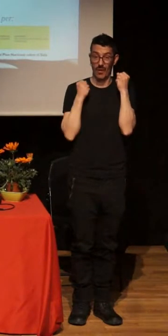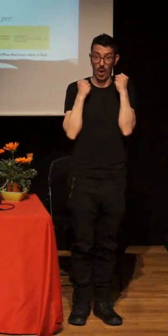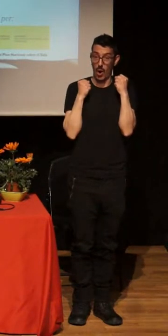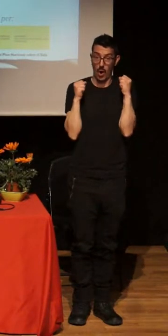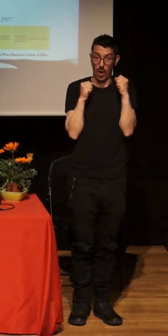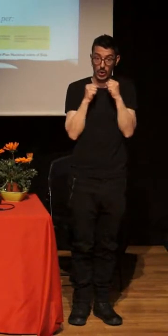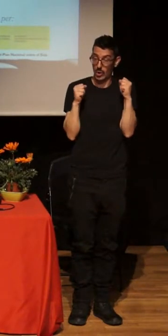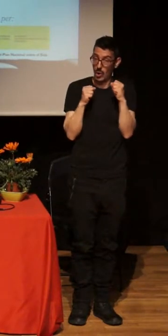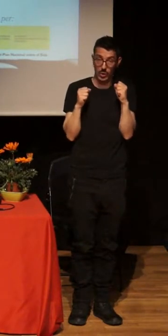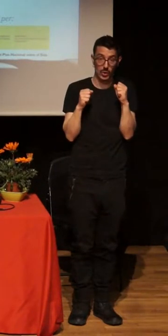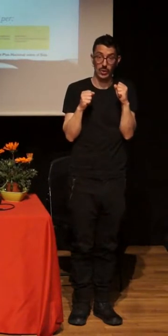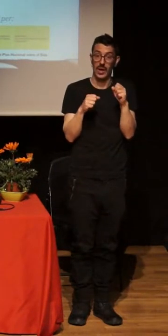infected.